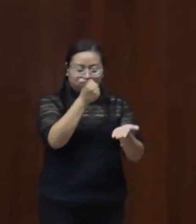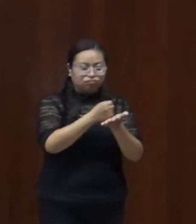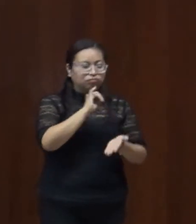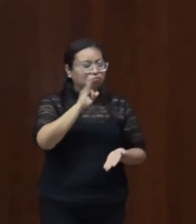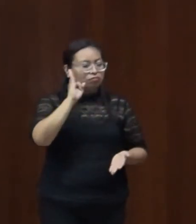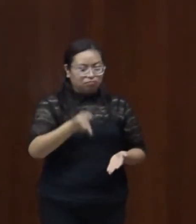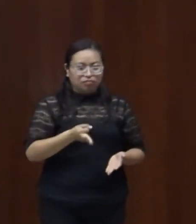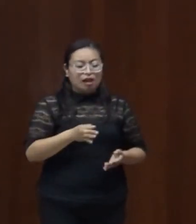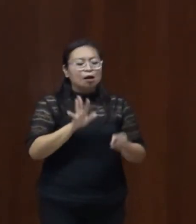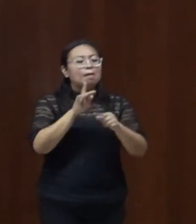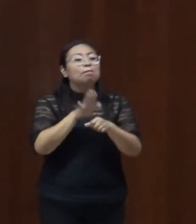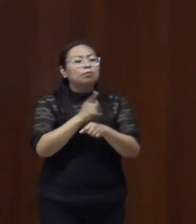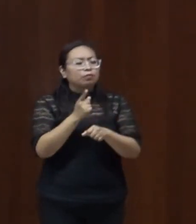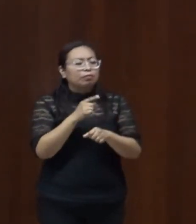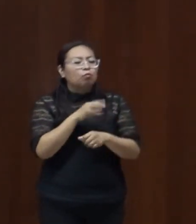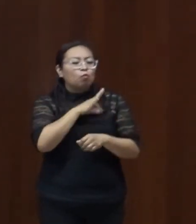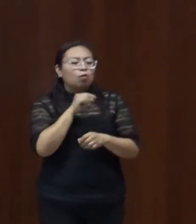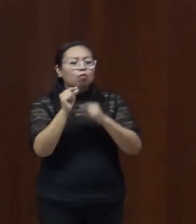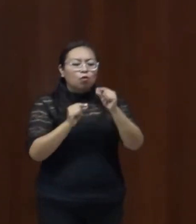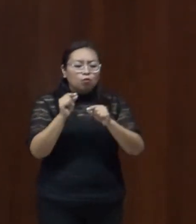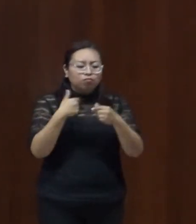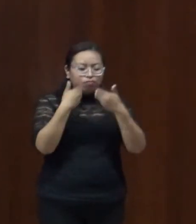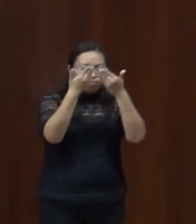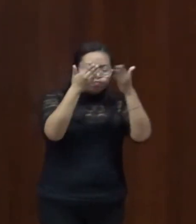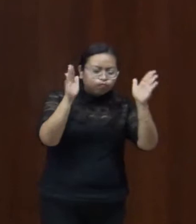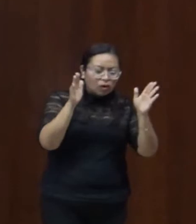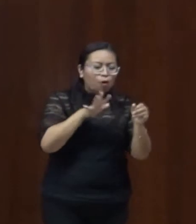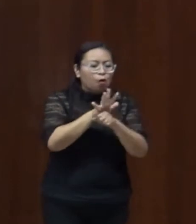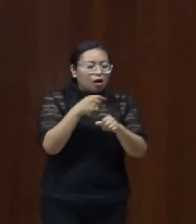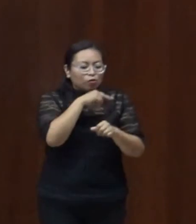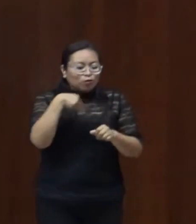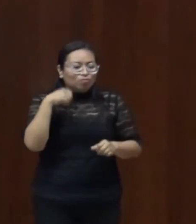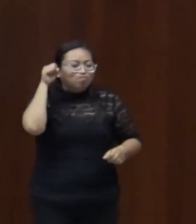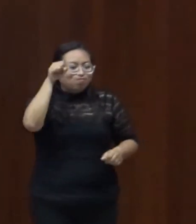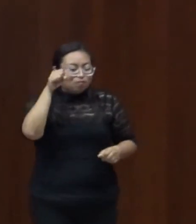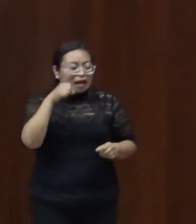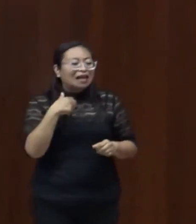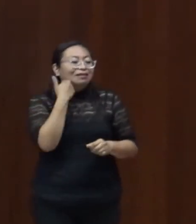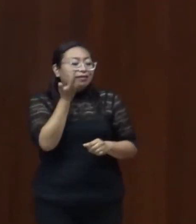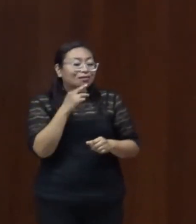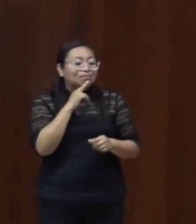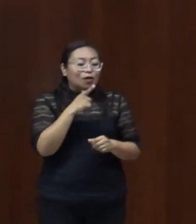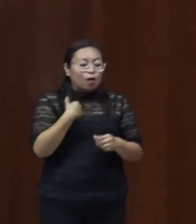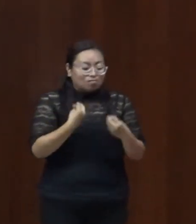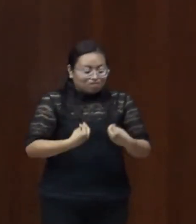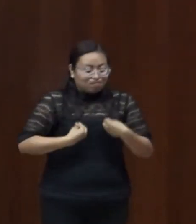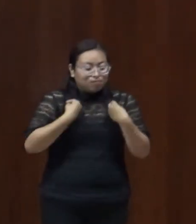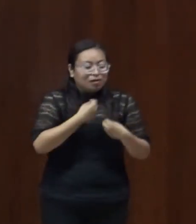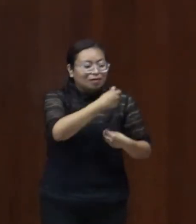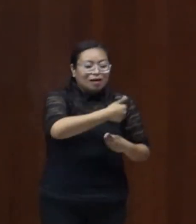visualizar las demandas y propuestas de este colectivo que exige mejorar su calidad de vida y contribuir a la